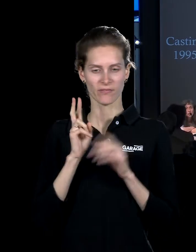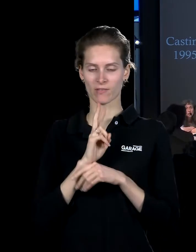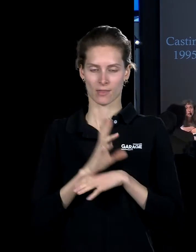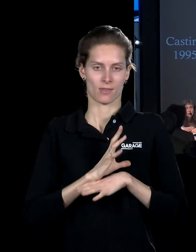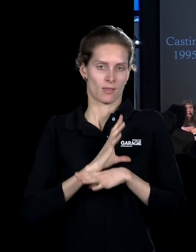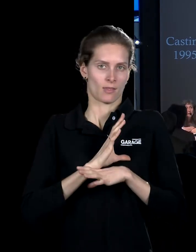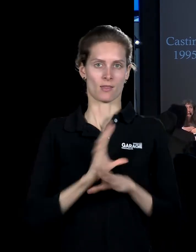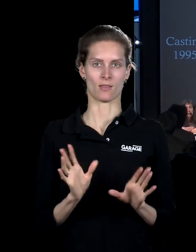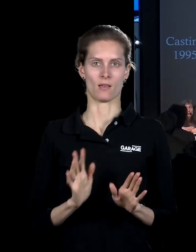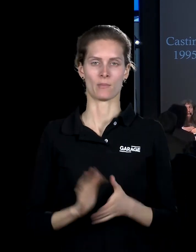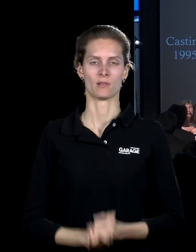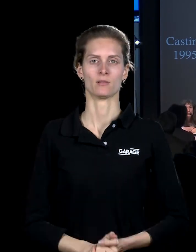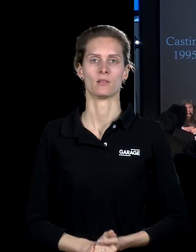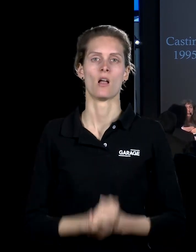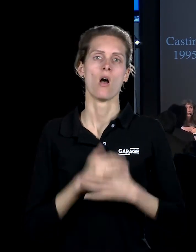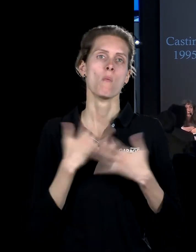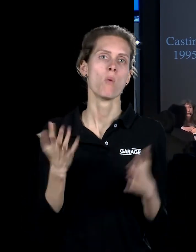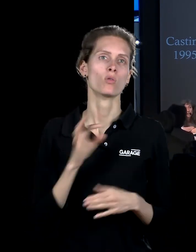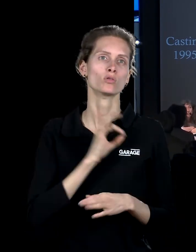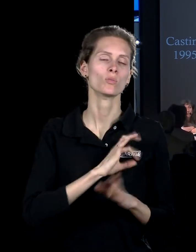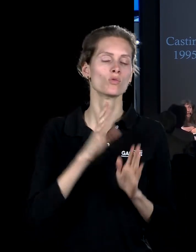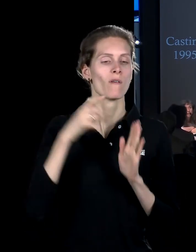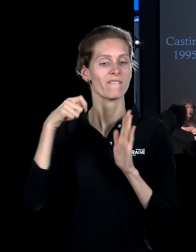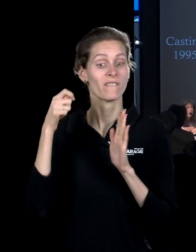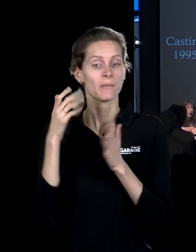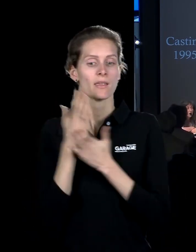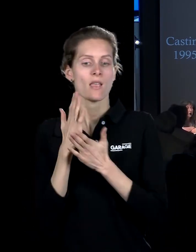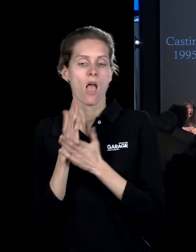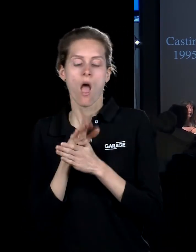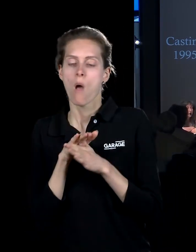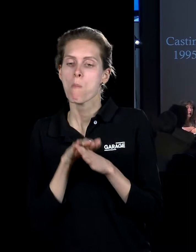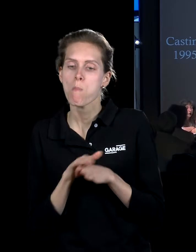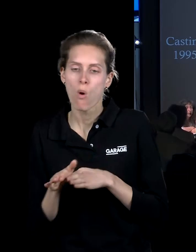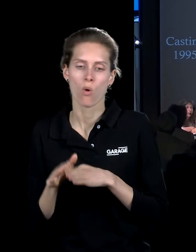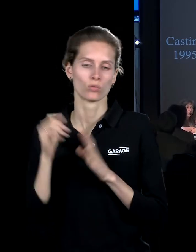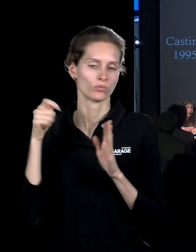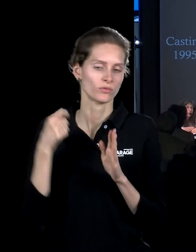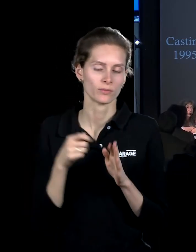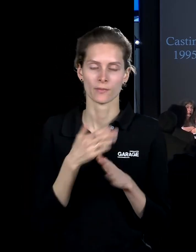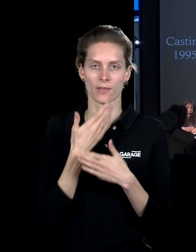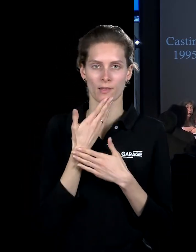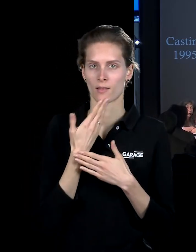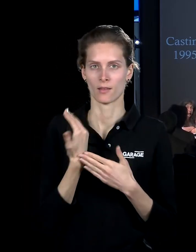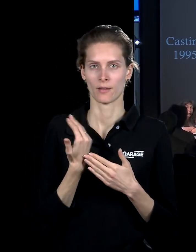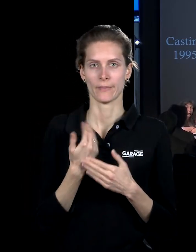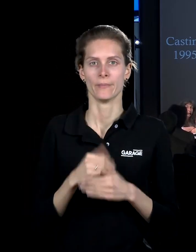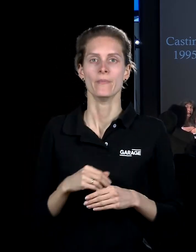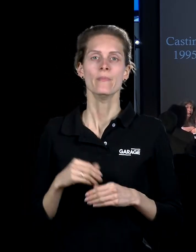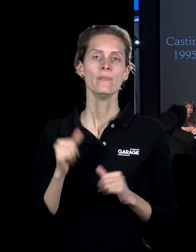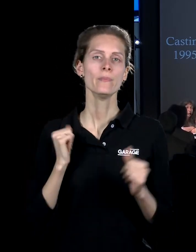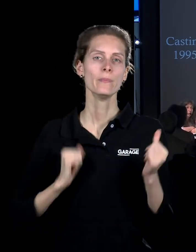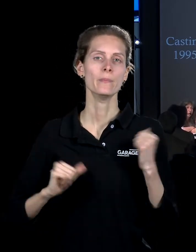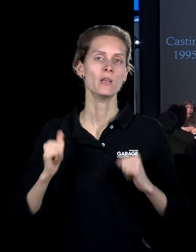чем-то, что остается не снятым, и только потенциальным. Вот такой перформанс-кастинг, который заключался в том, что